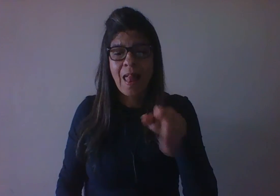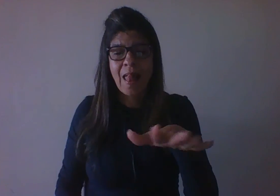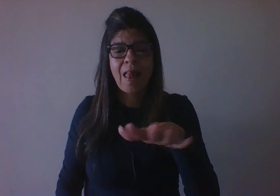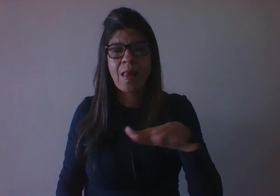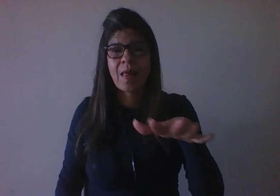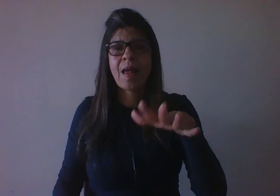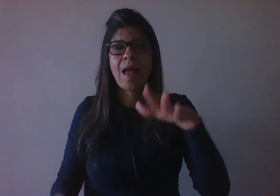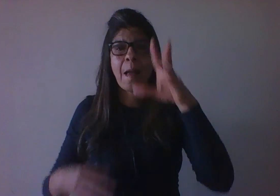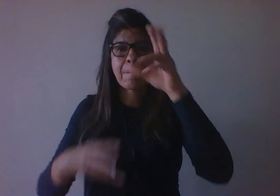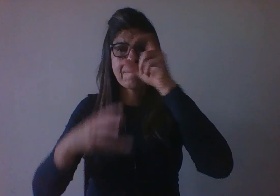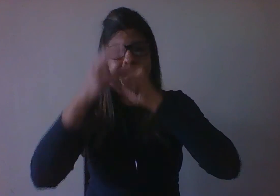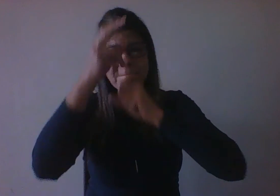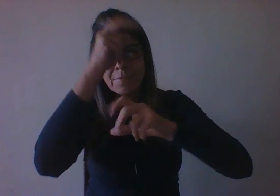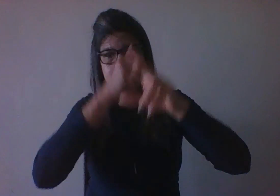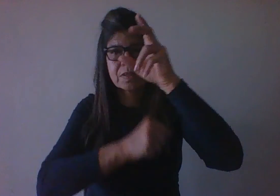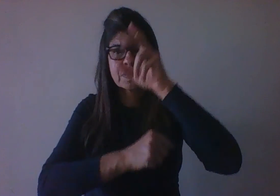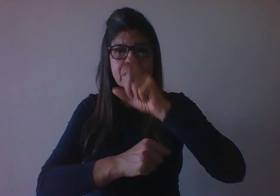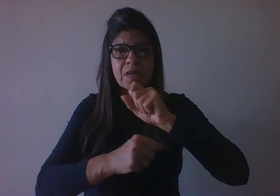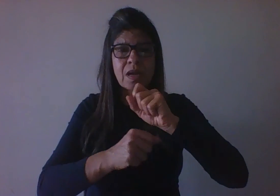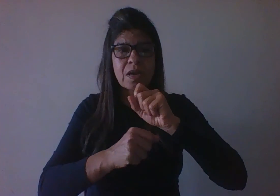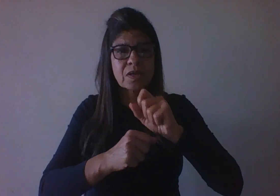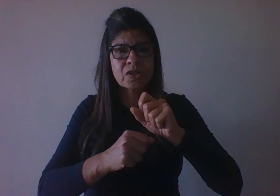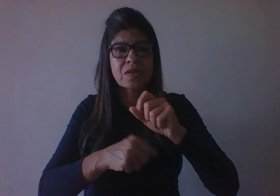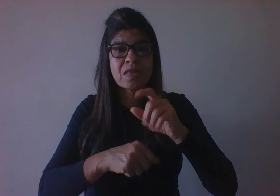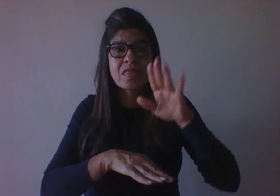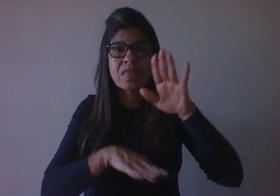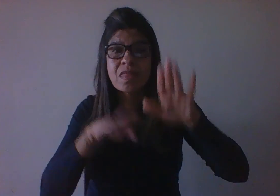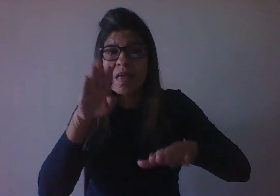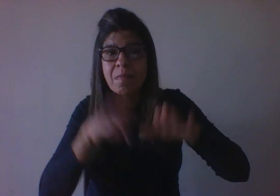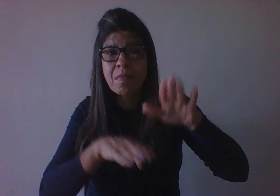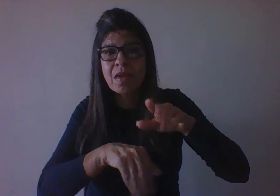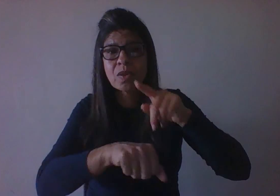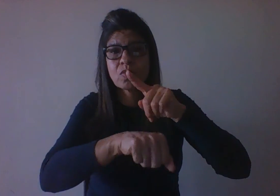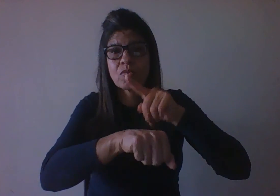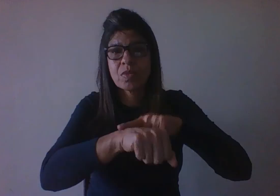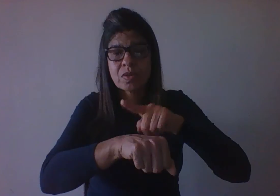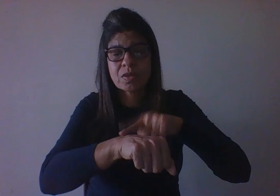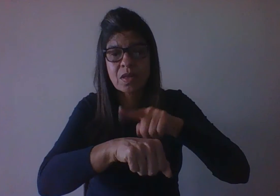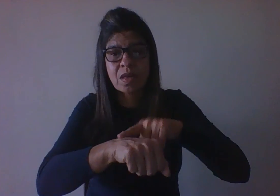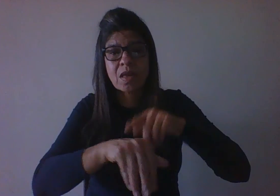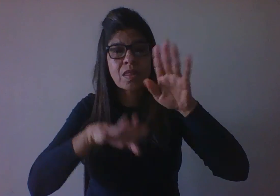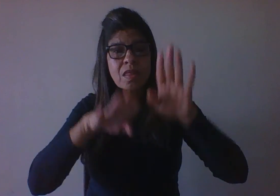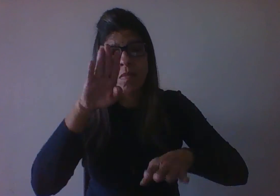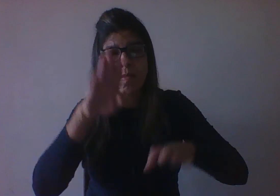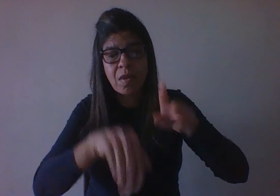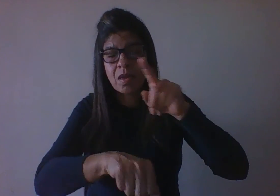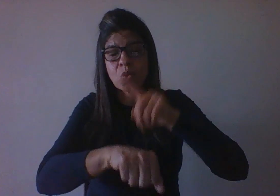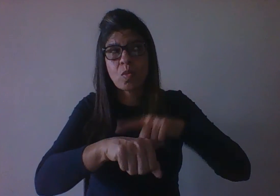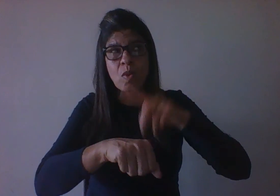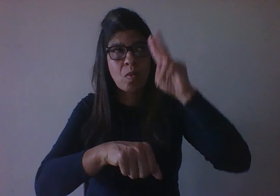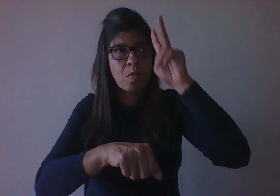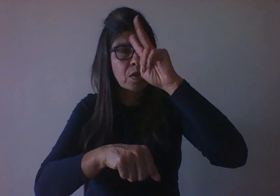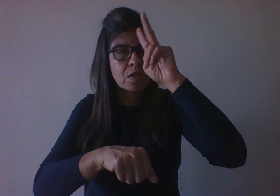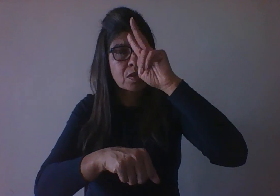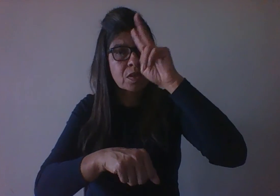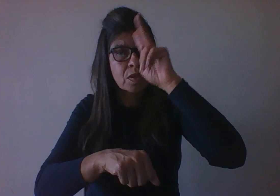idade, circunstâncias ou momento histórico. Ou seja, para os comportamentalistas, para os behavioristas,